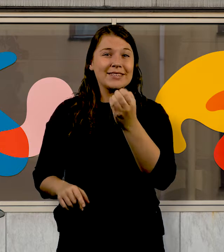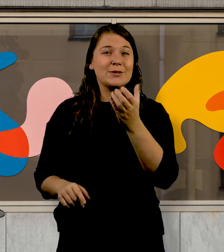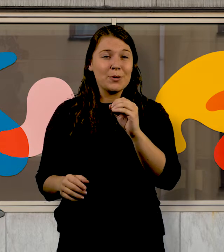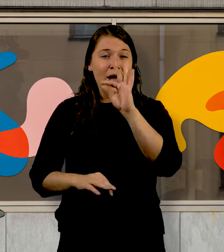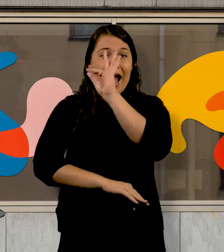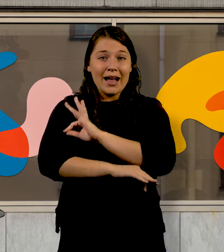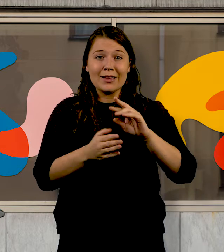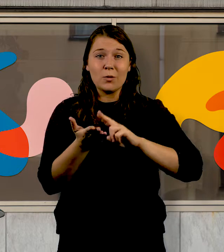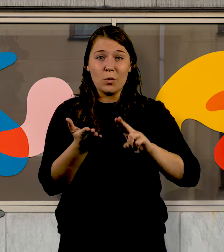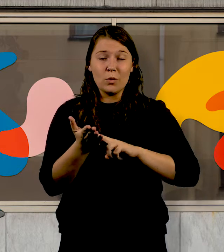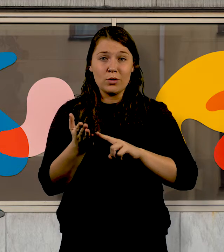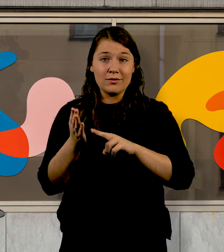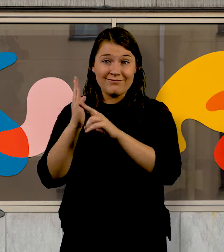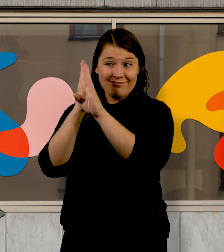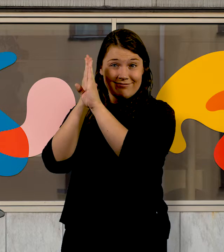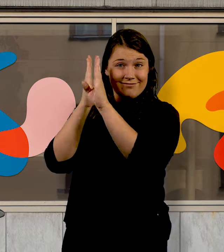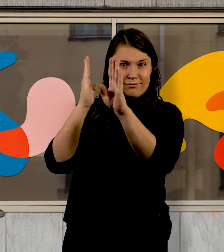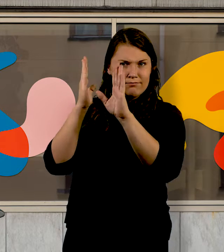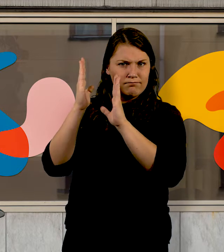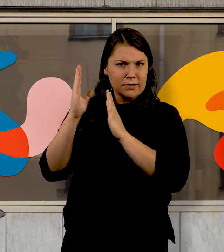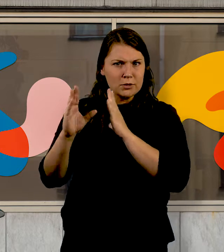form om man tolkar in verkets titel, bebop.